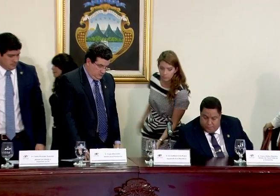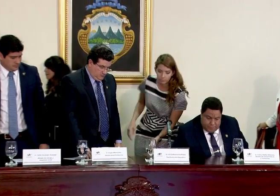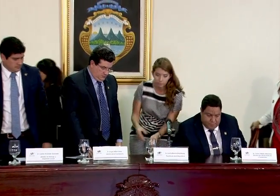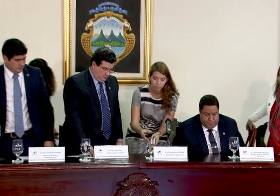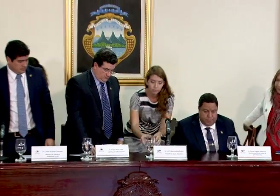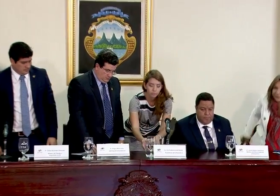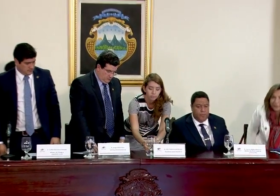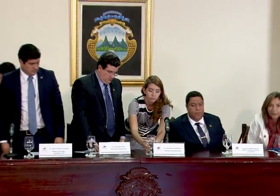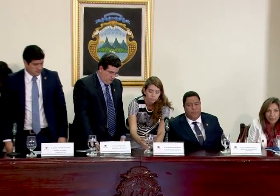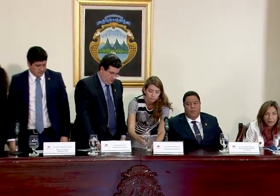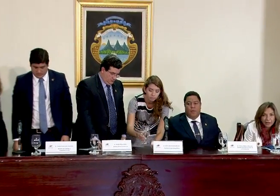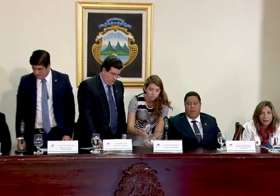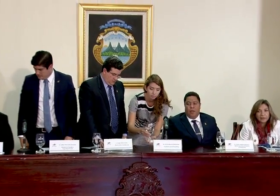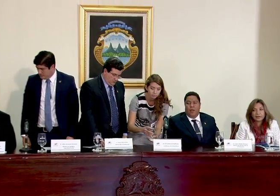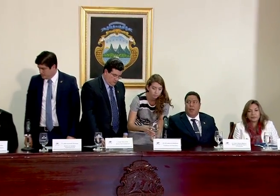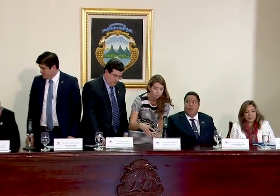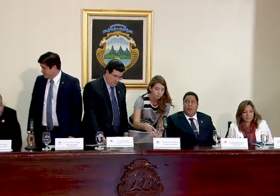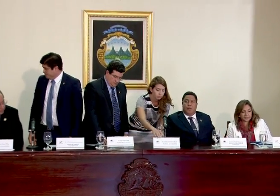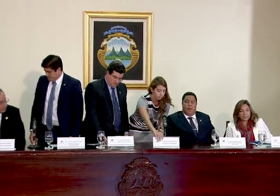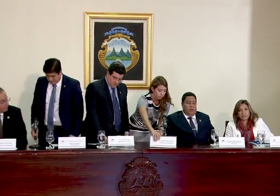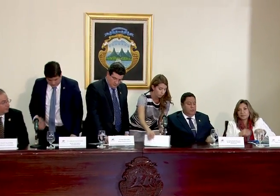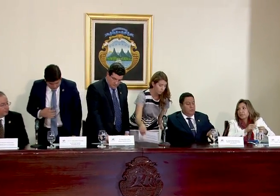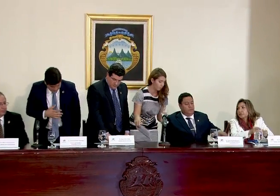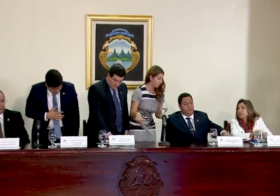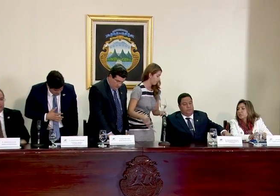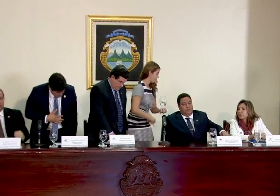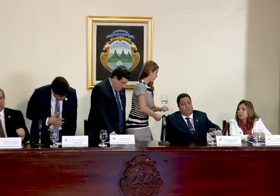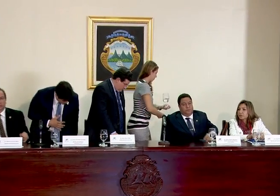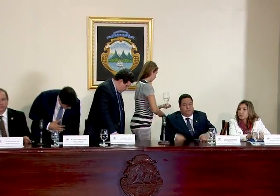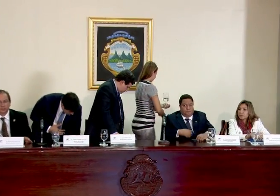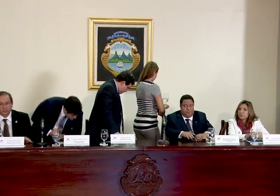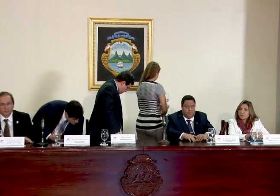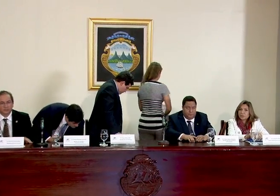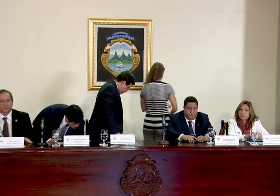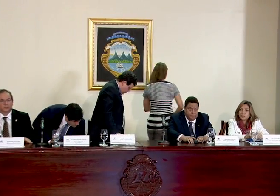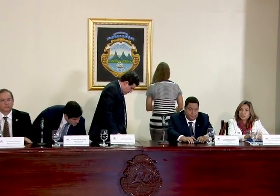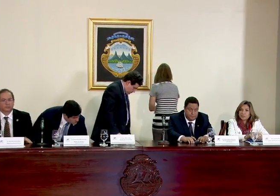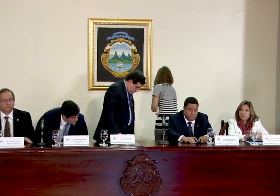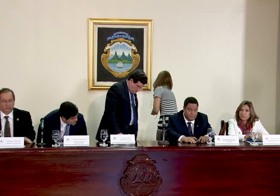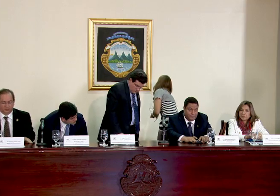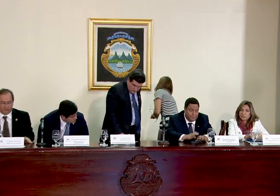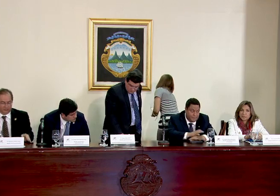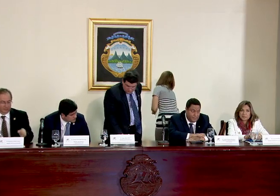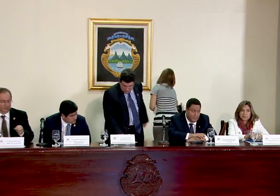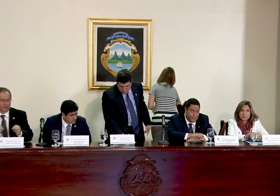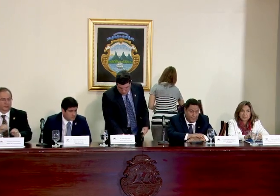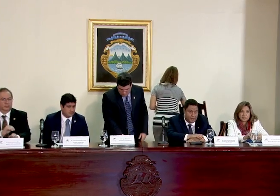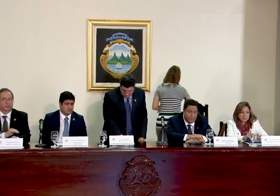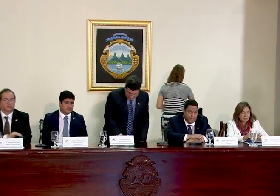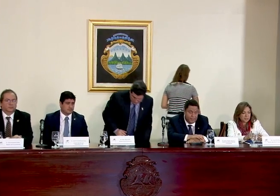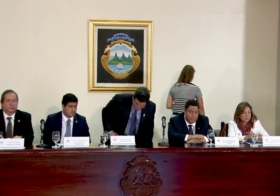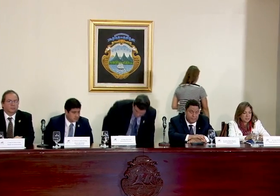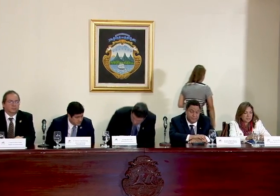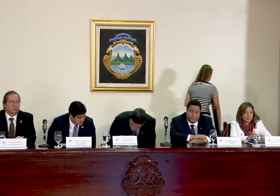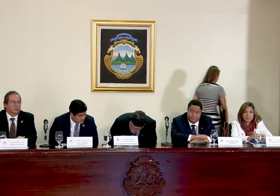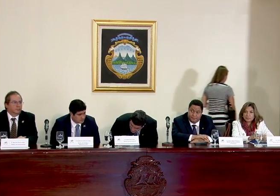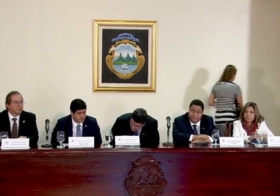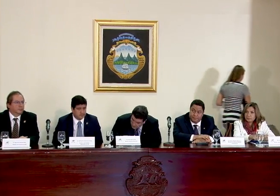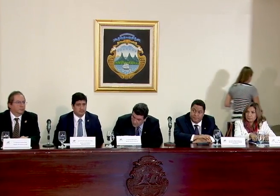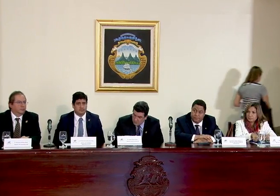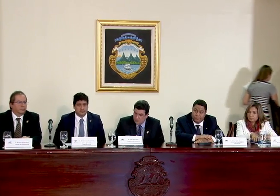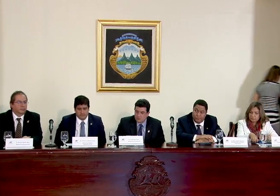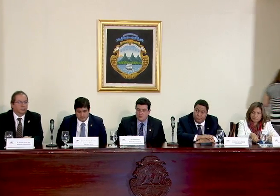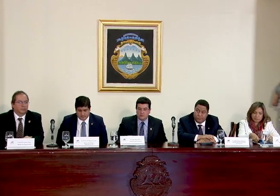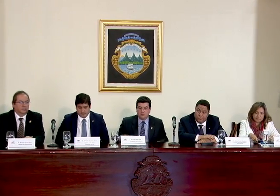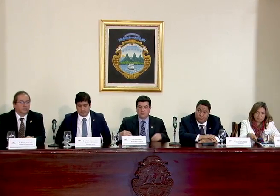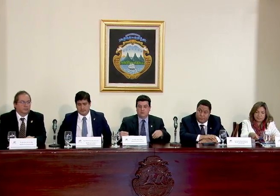continuamos con las consultas que tengan para los señores ministros Luis Diego por favor el compañero